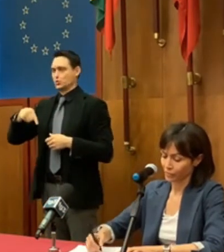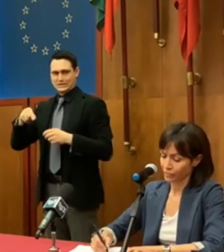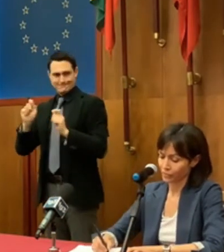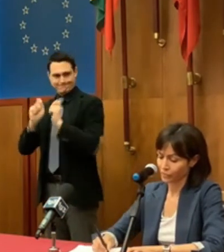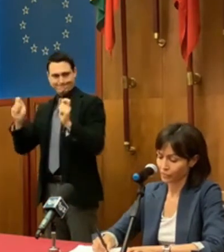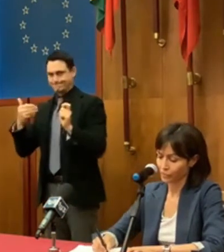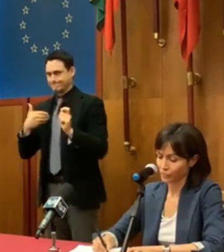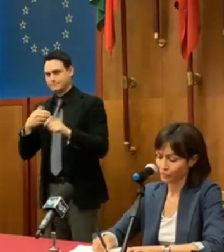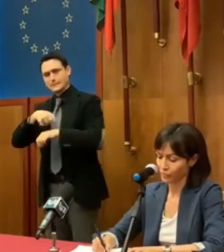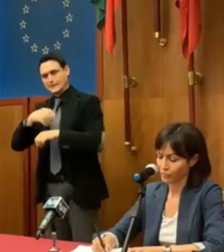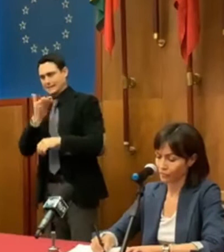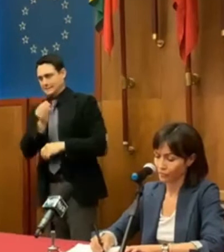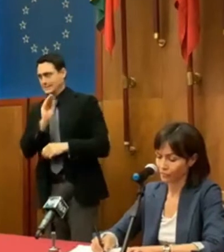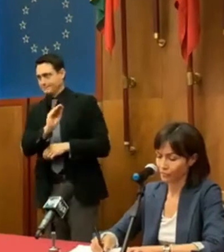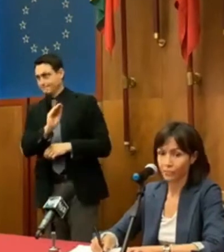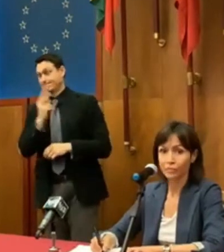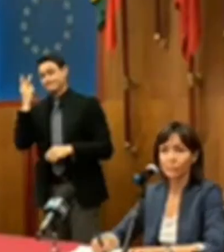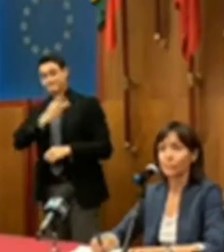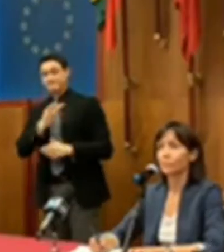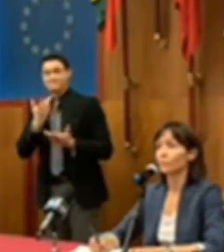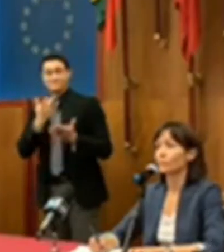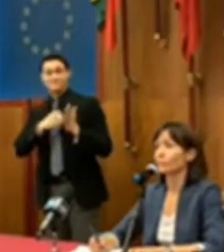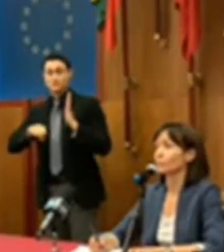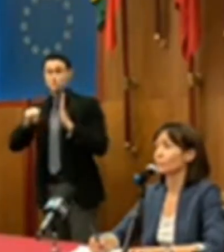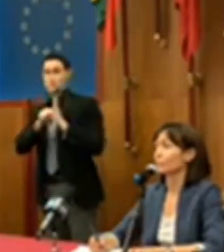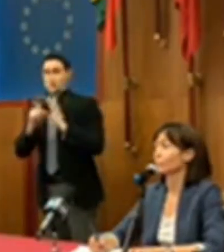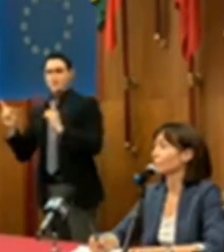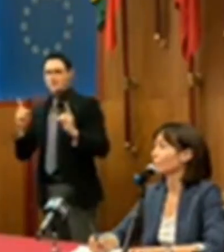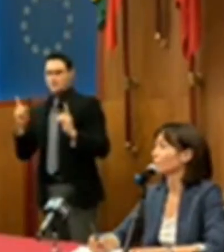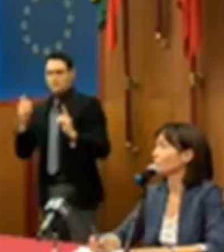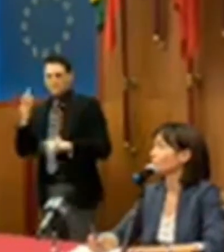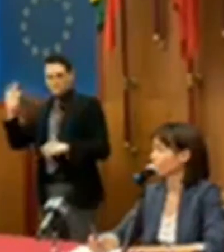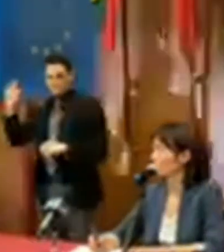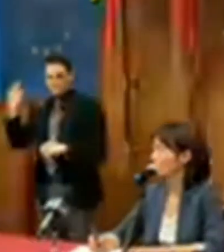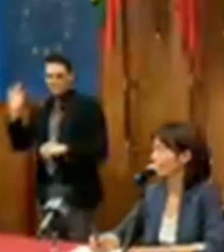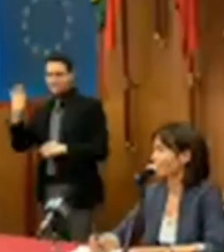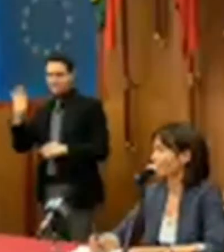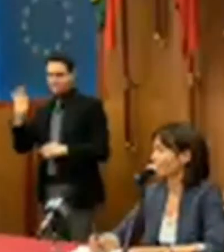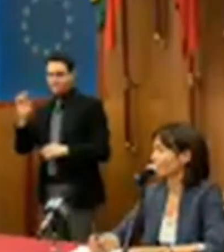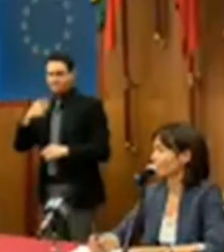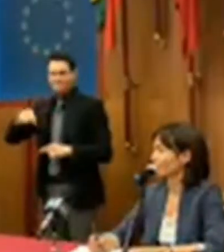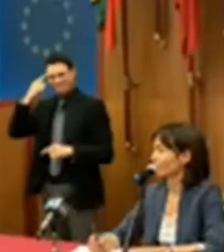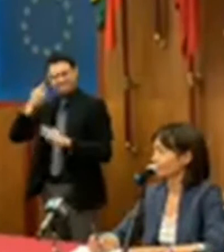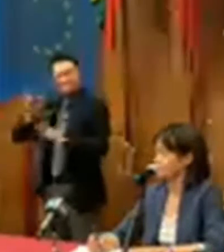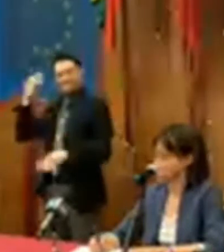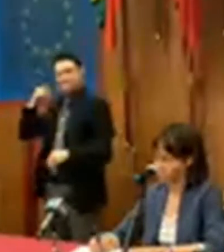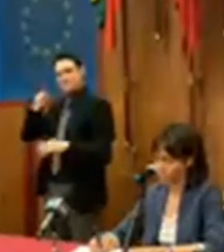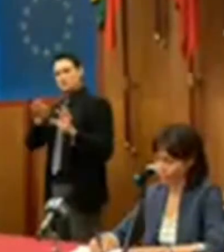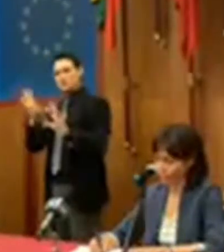Ministro, è sicuramente un momento storico. Noi ne abbiamo avuto un altro nel 1990